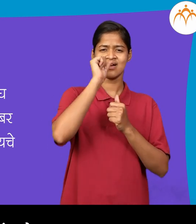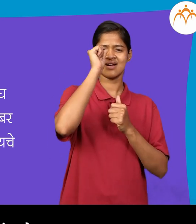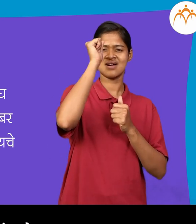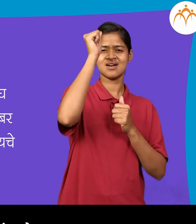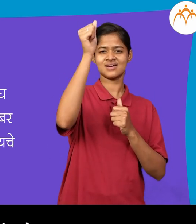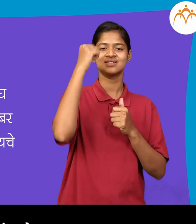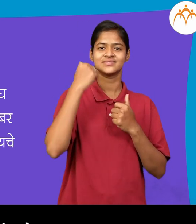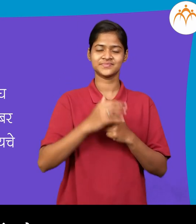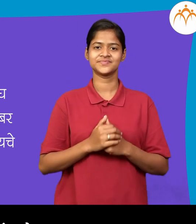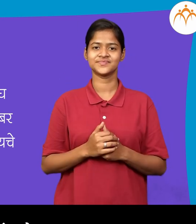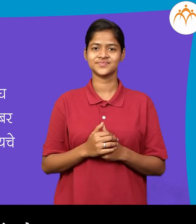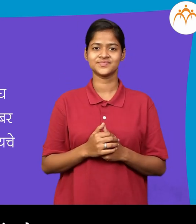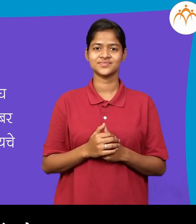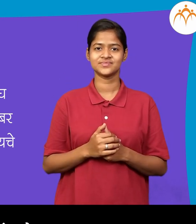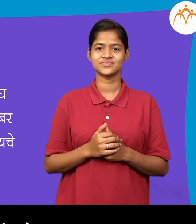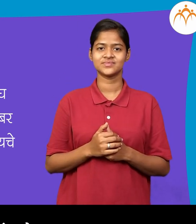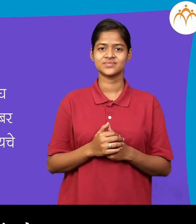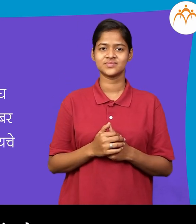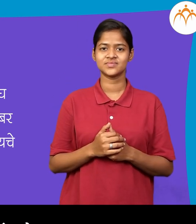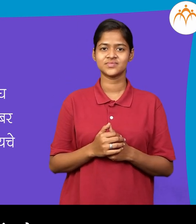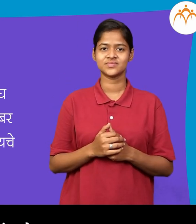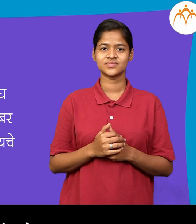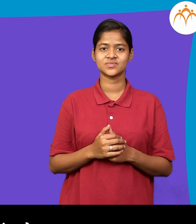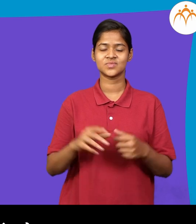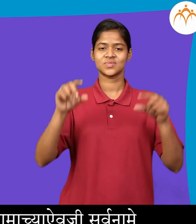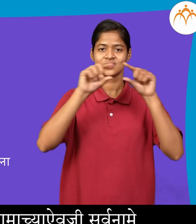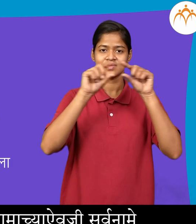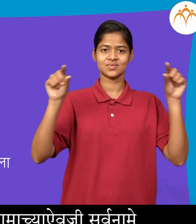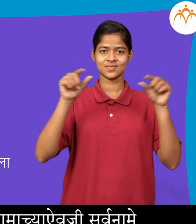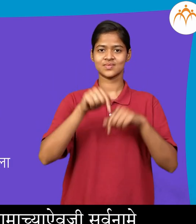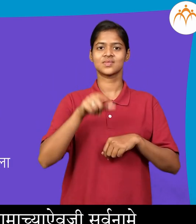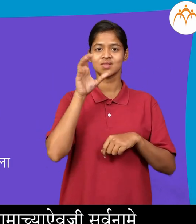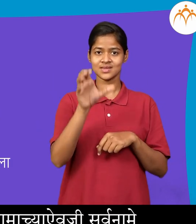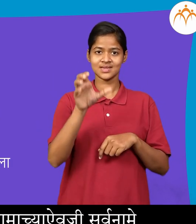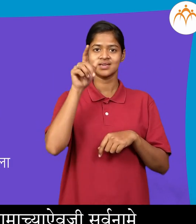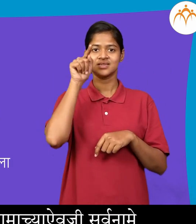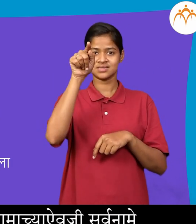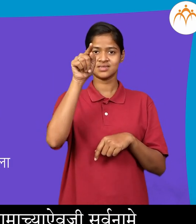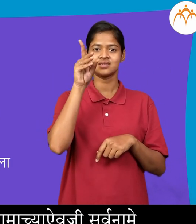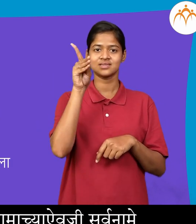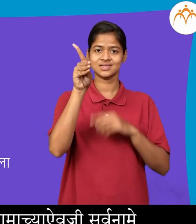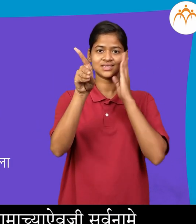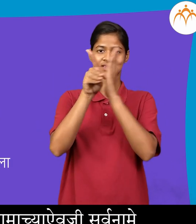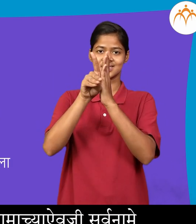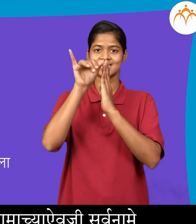खूप उन्स गेला पुढिल वाक्यान मधे खंड्या या